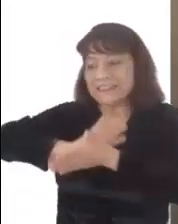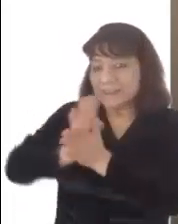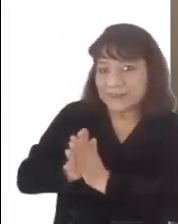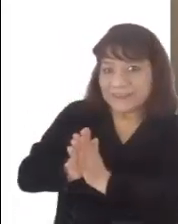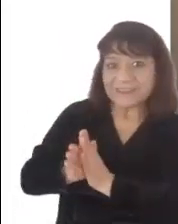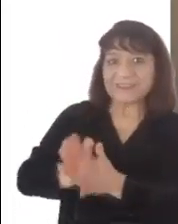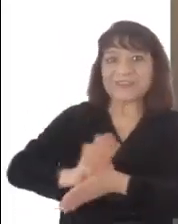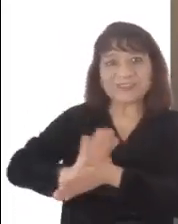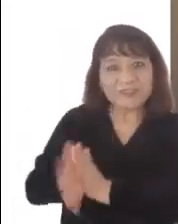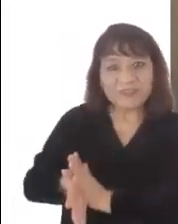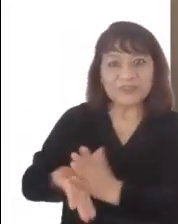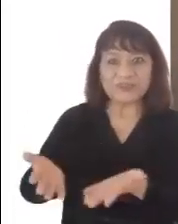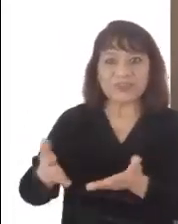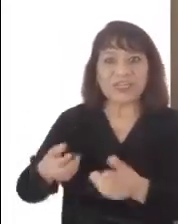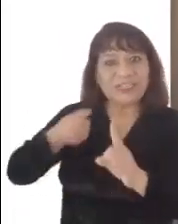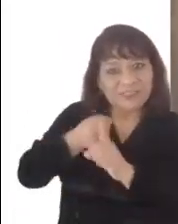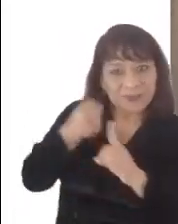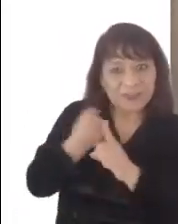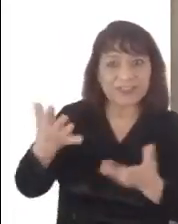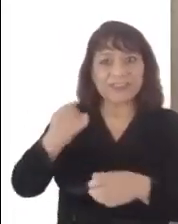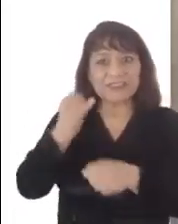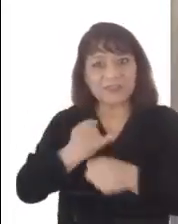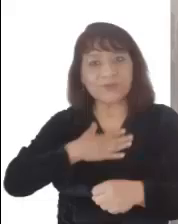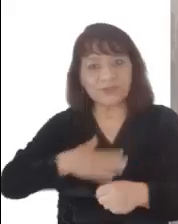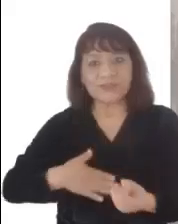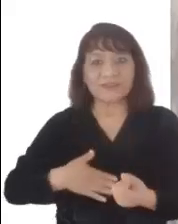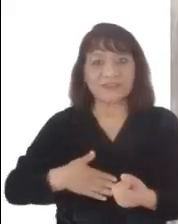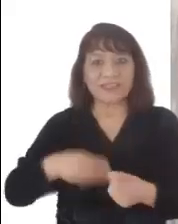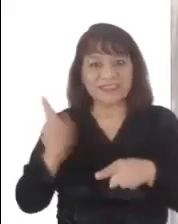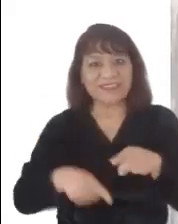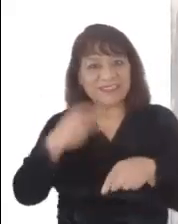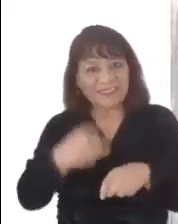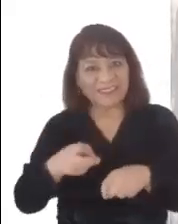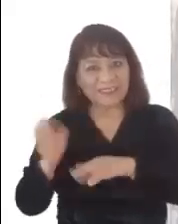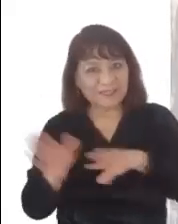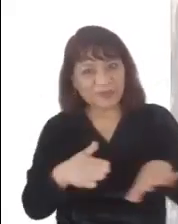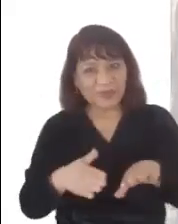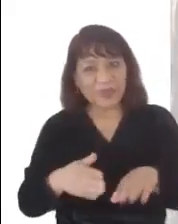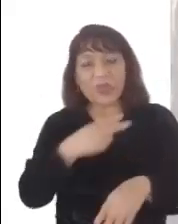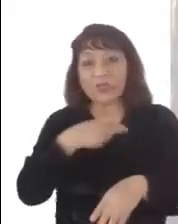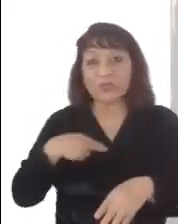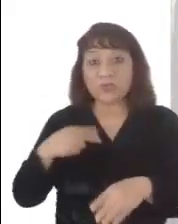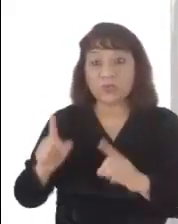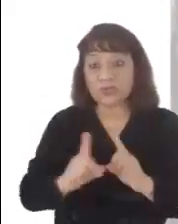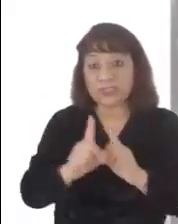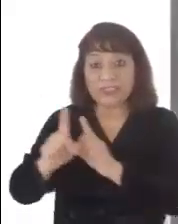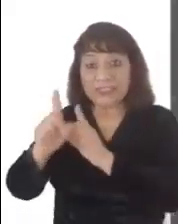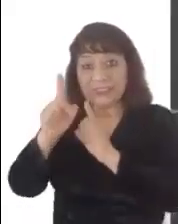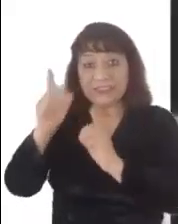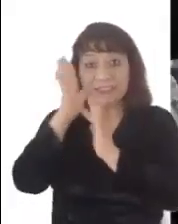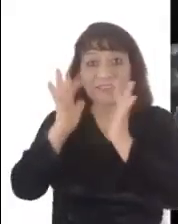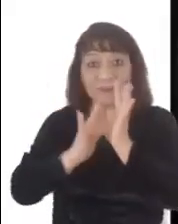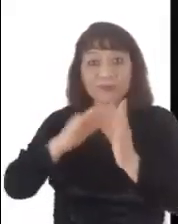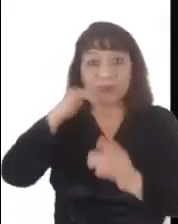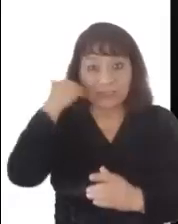violencia y de la injusticia. El único camino es el que nos presenta Jesús, reconociendo que se puede